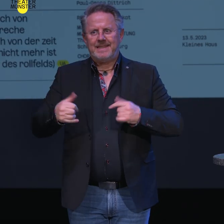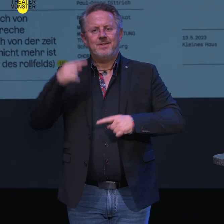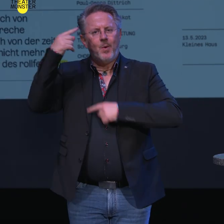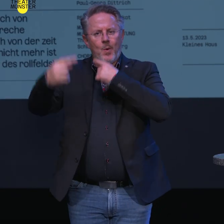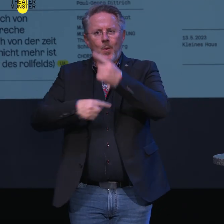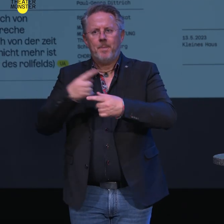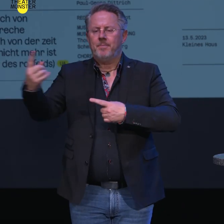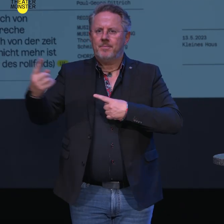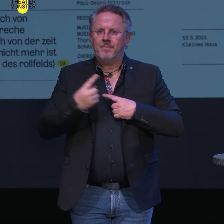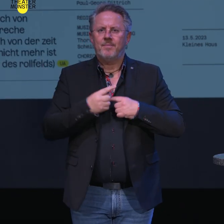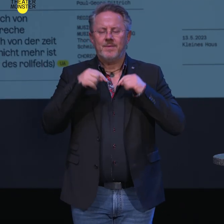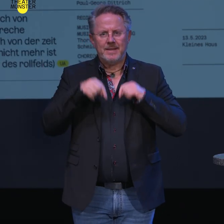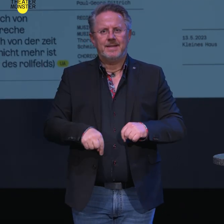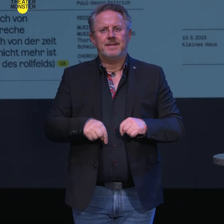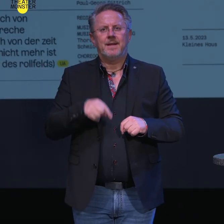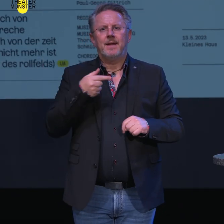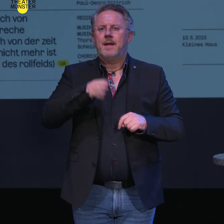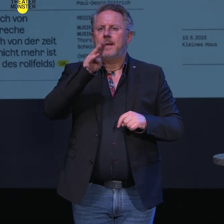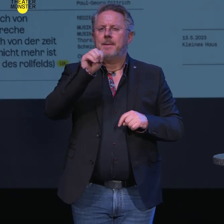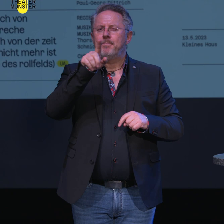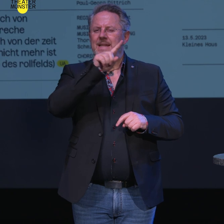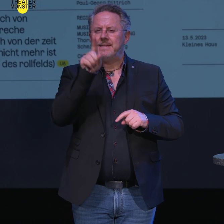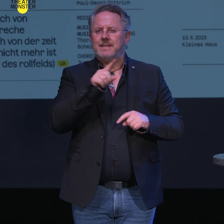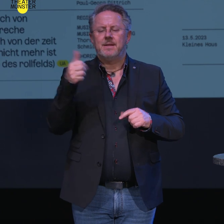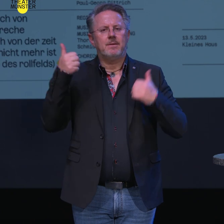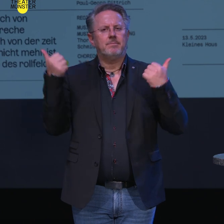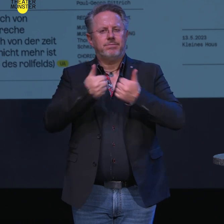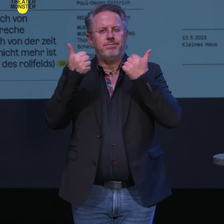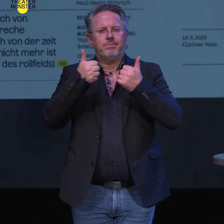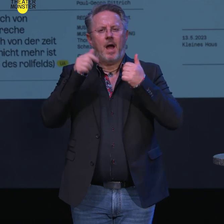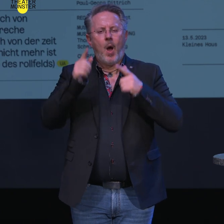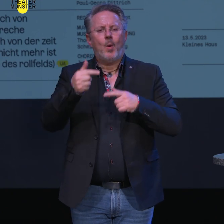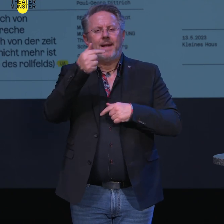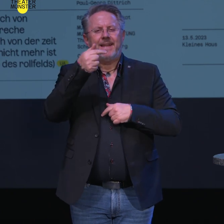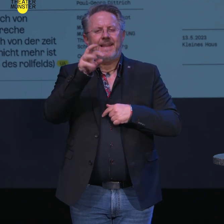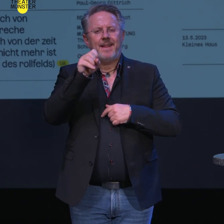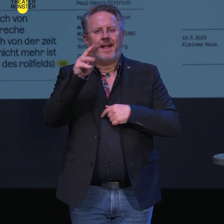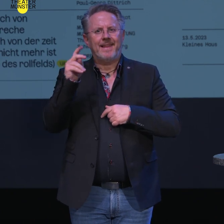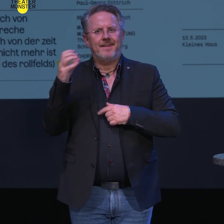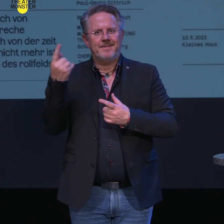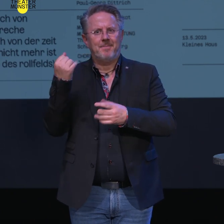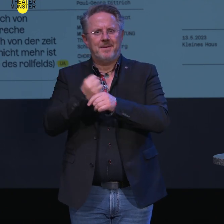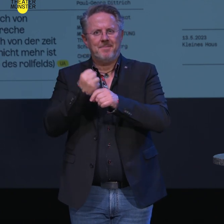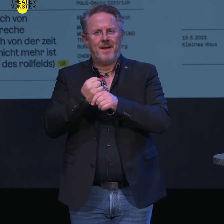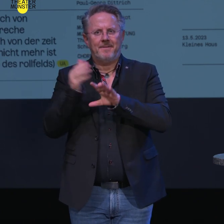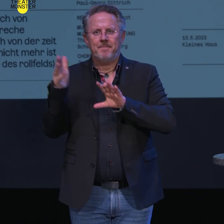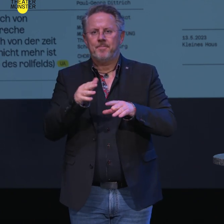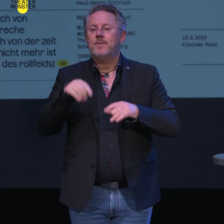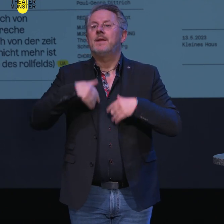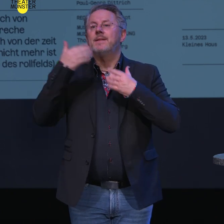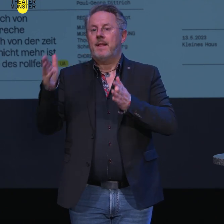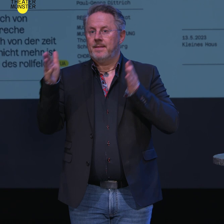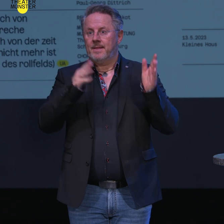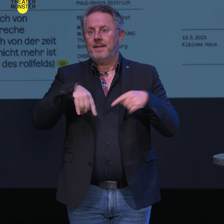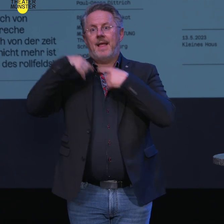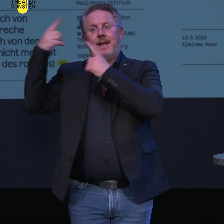passionierten Ausstattungsteam, das zuletzt in Linz eine fulminante Titanic herausgebracht hat. In der zweiten Spielzeithälfte